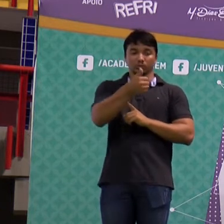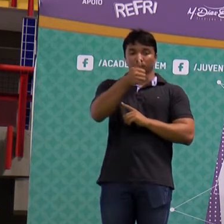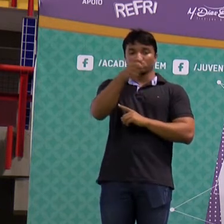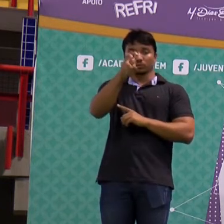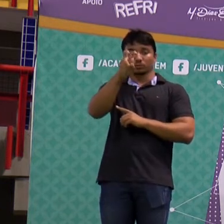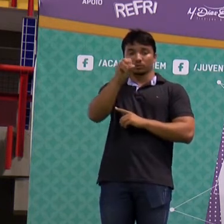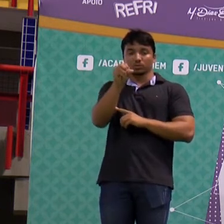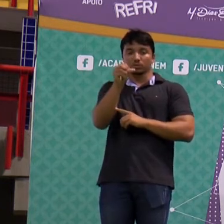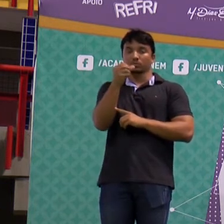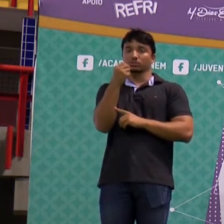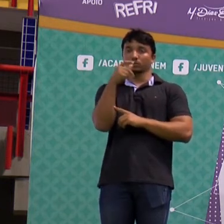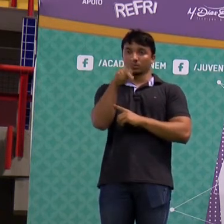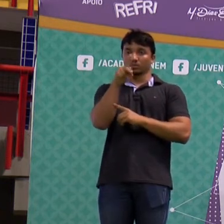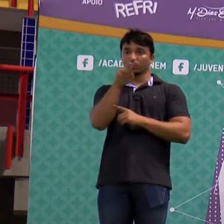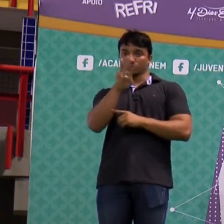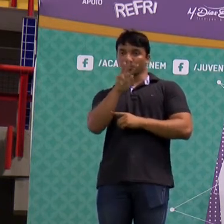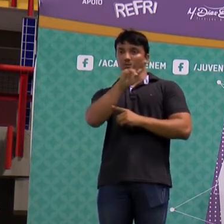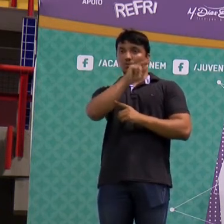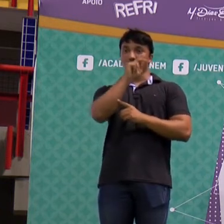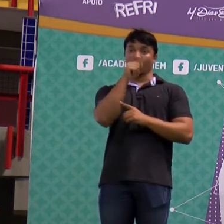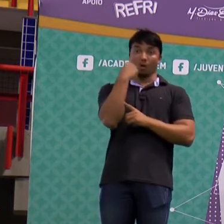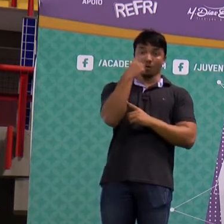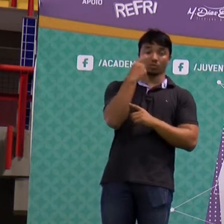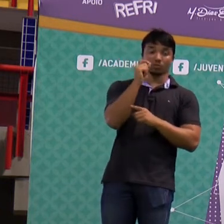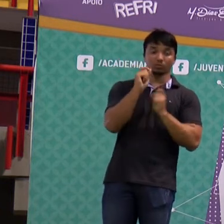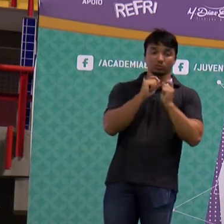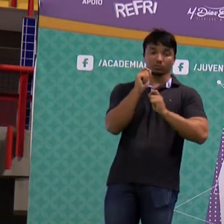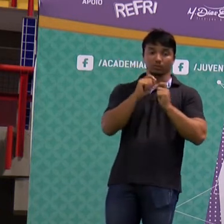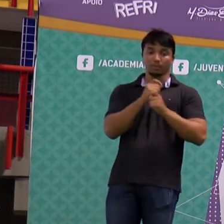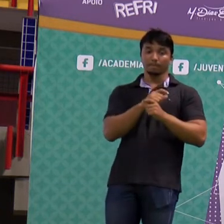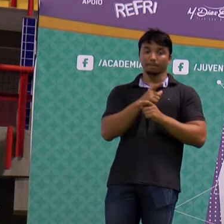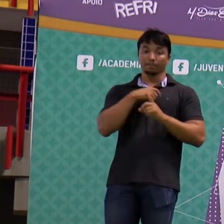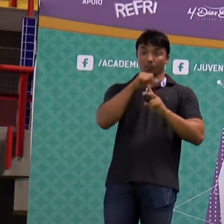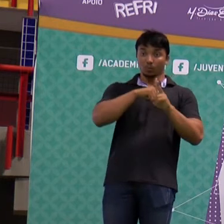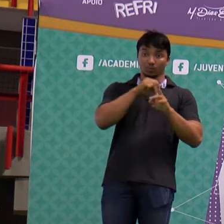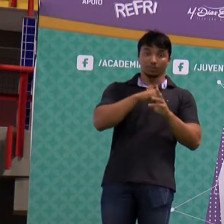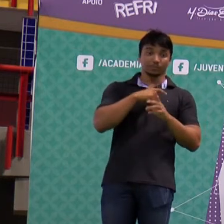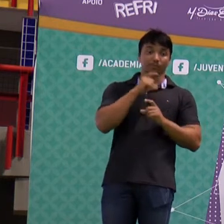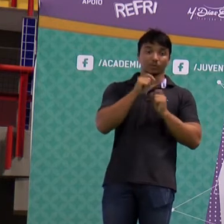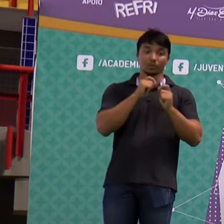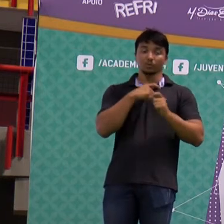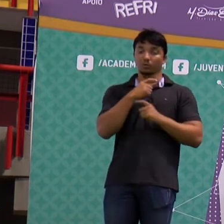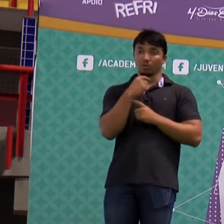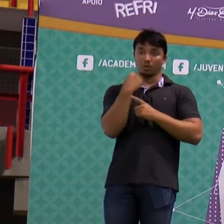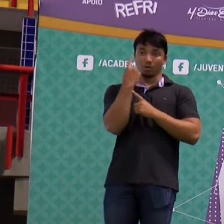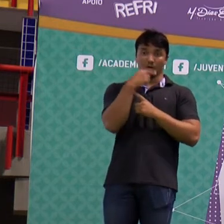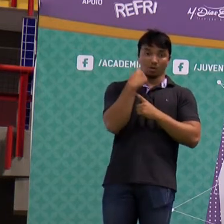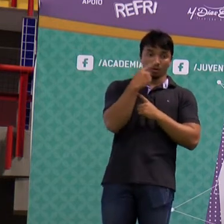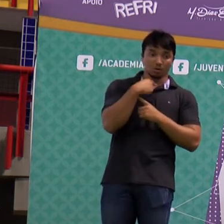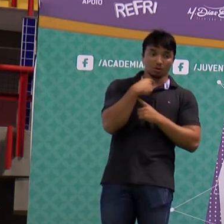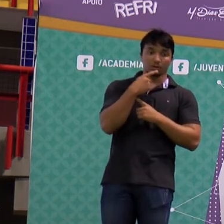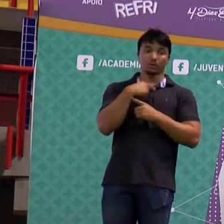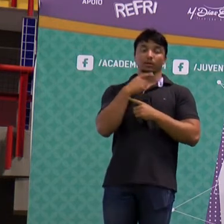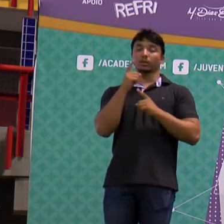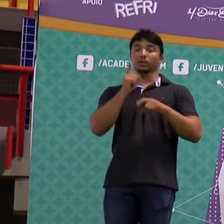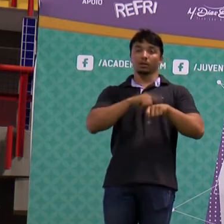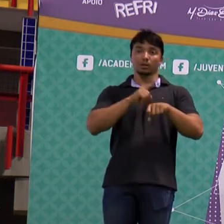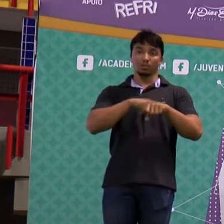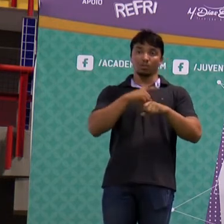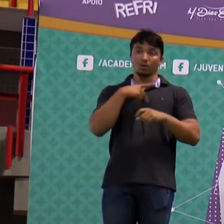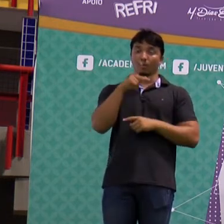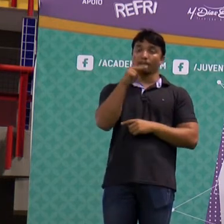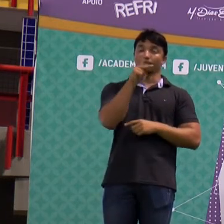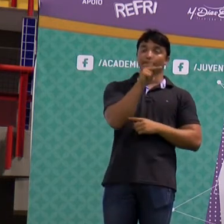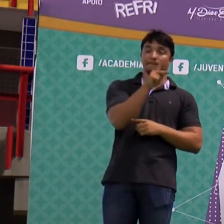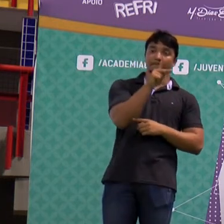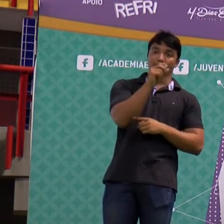Quando ele te der potência vezes tempo, watt é a unidade de potência, hora é a unidade de tempo. Então você tem aí potência